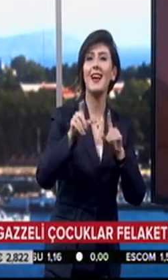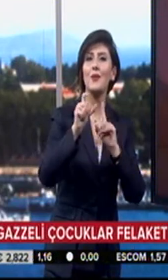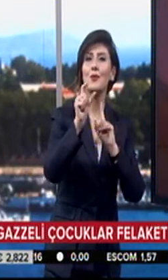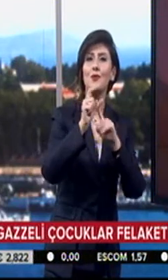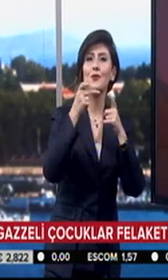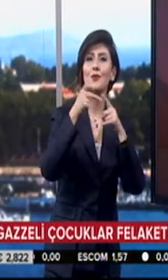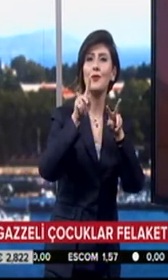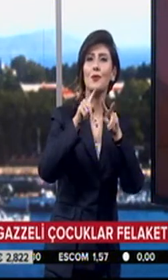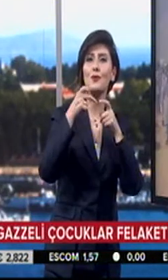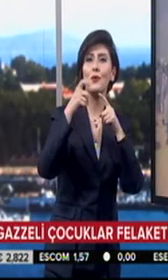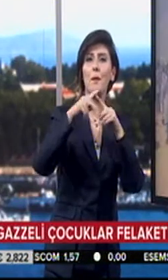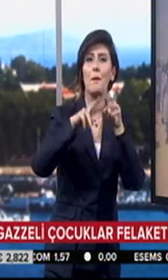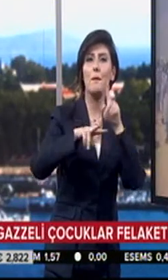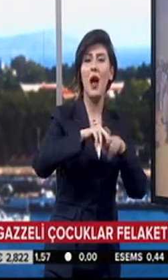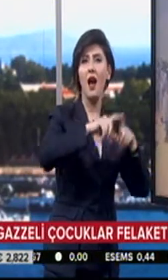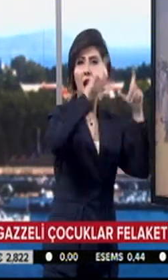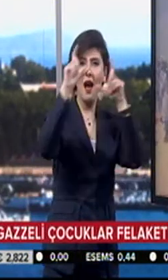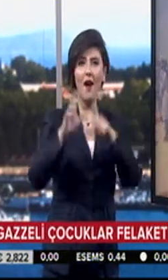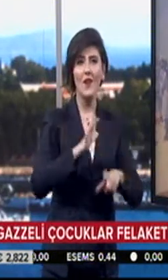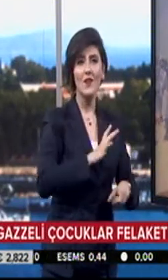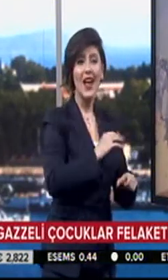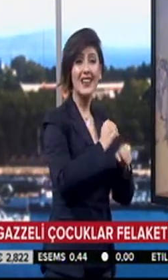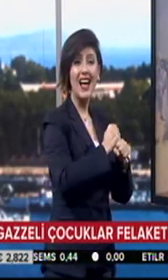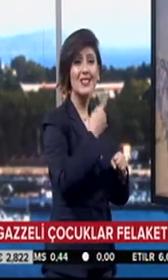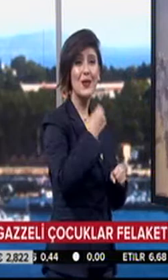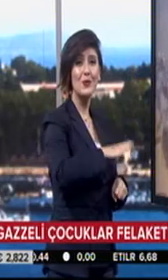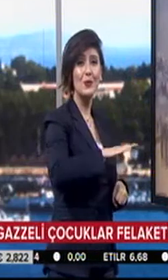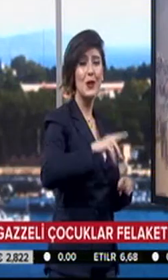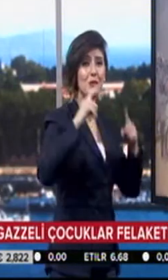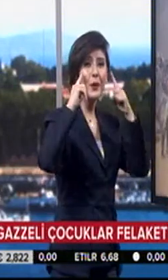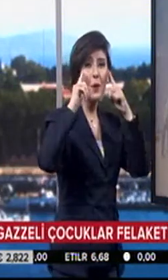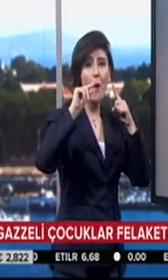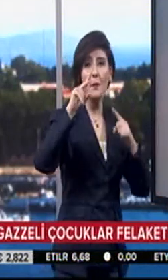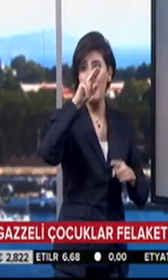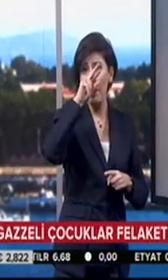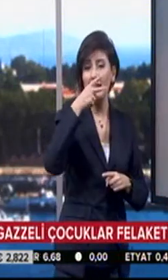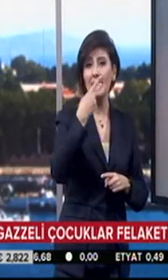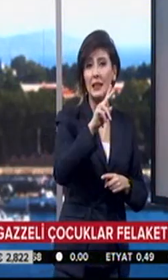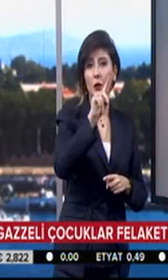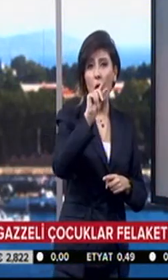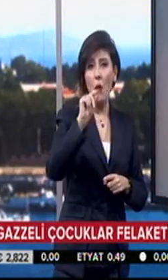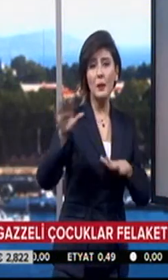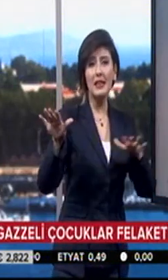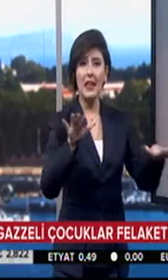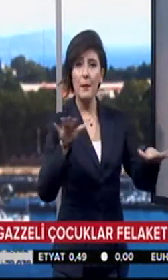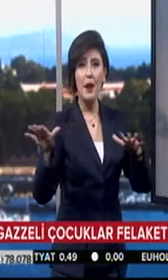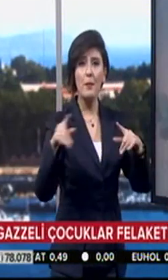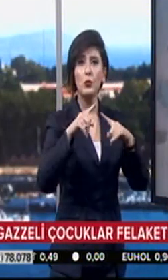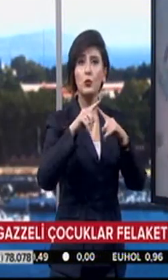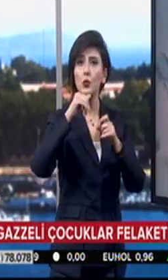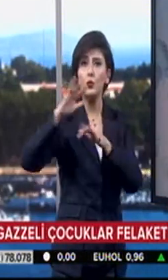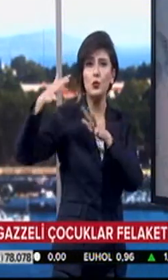uçurtmalarla şenlendik. Gazze'li çocuklar Japonya'da 11 Mart 2011'de yaşanan deprem ve tsunami